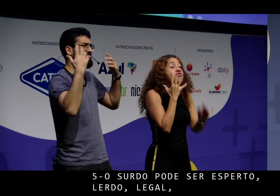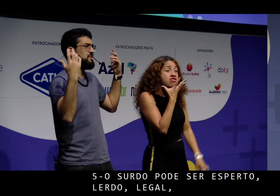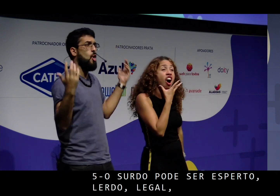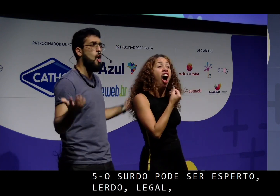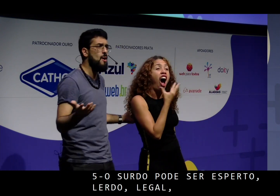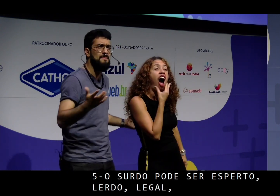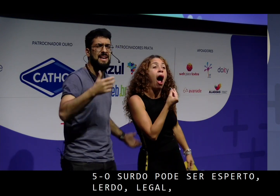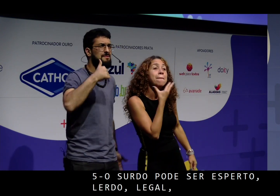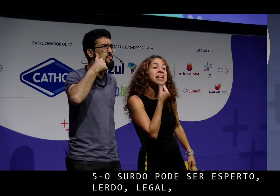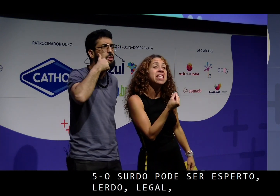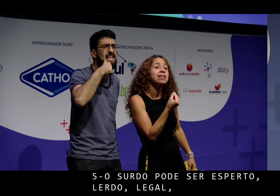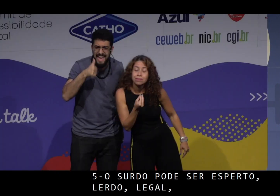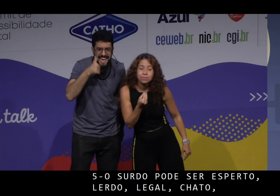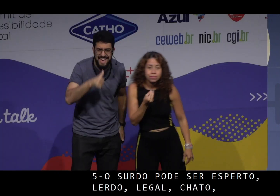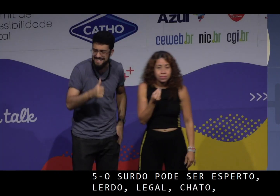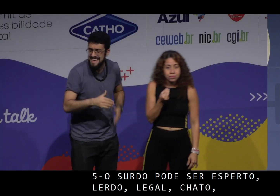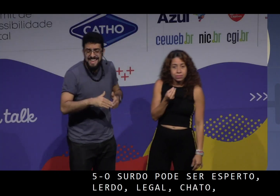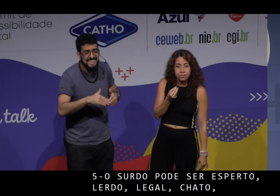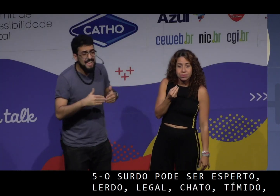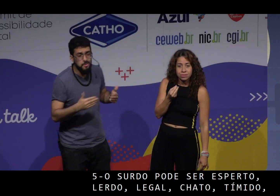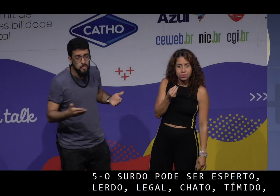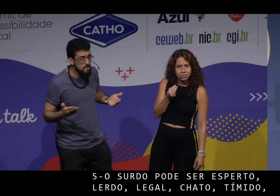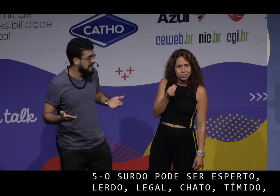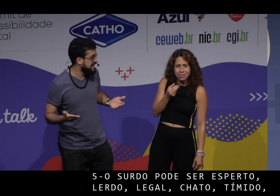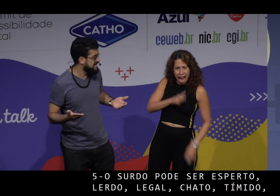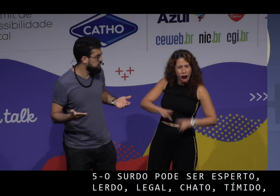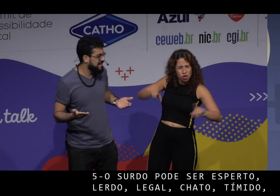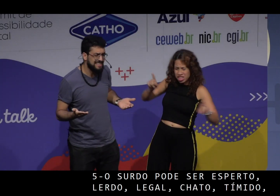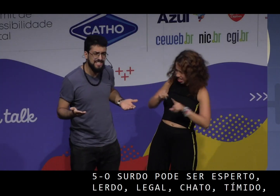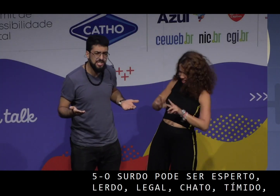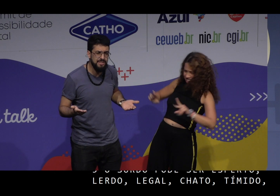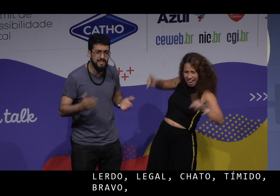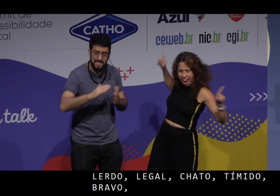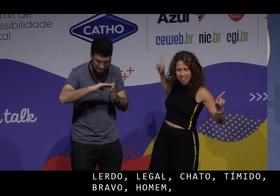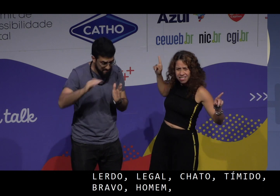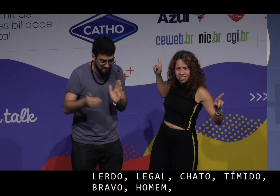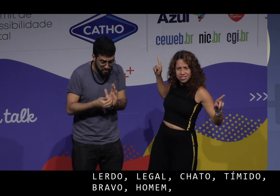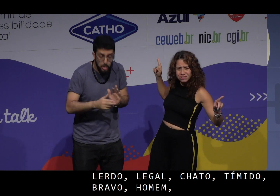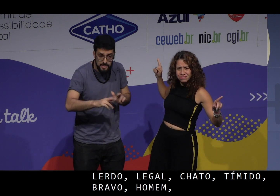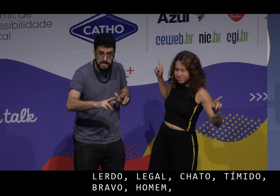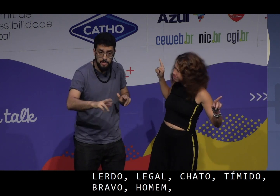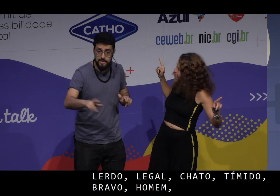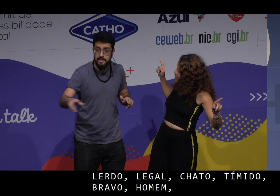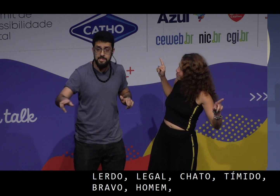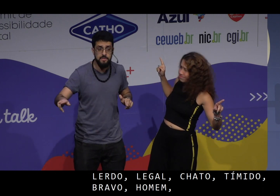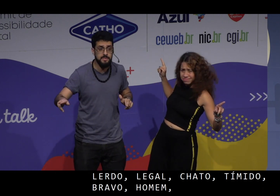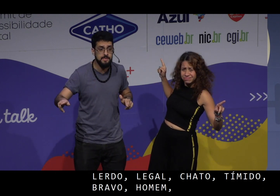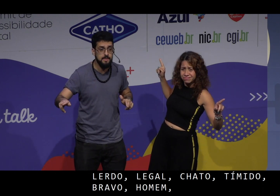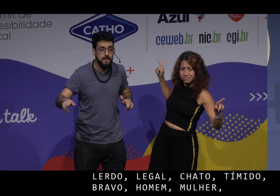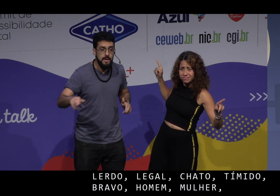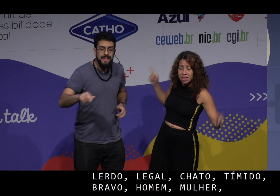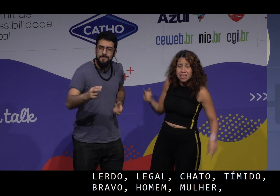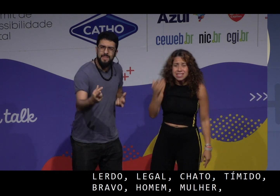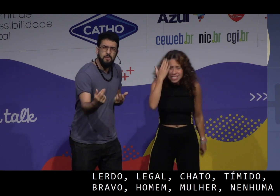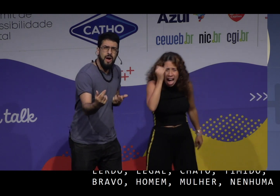homem, mulher. Nenhuma das alternativas, todas as alternativas, igual